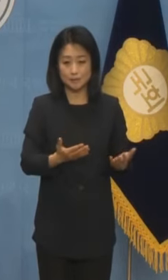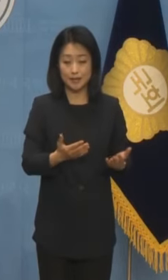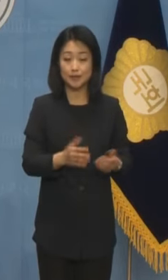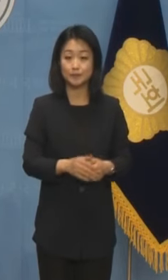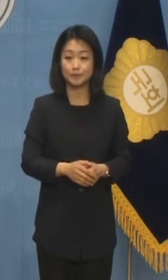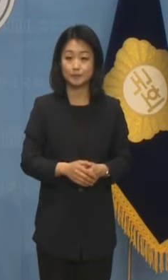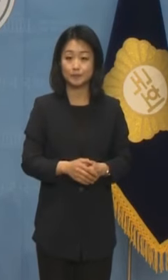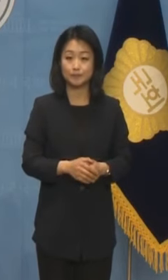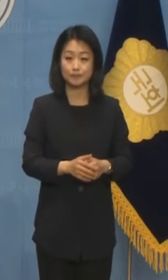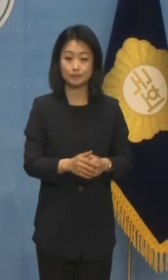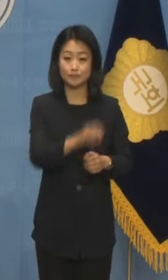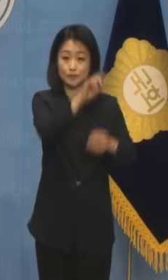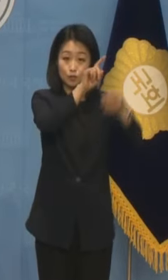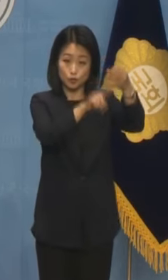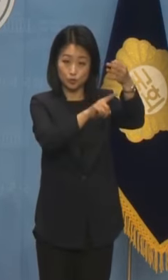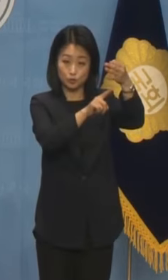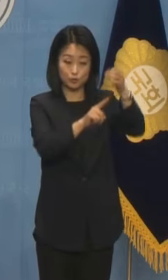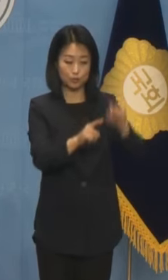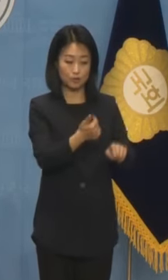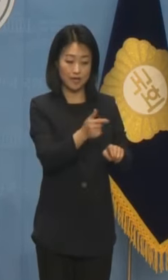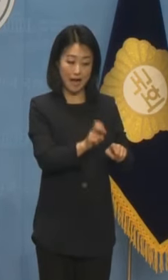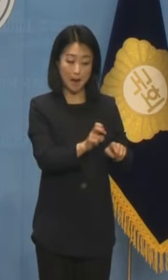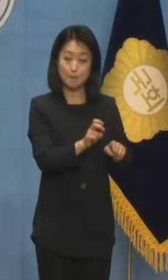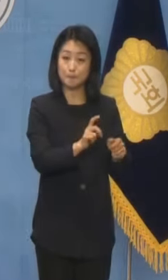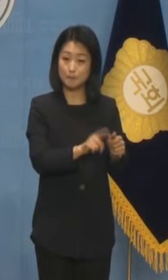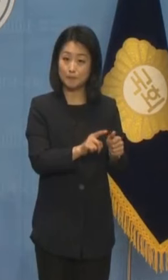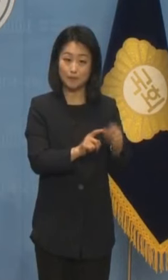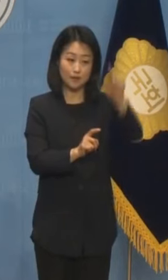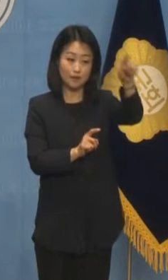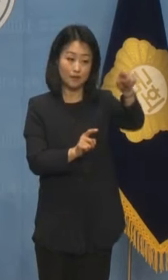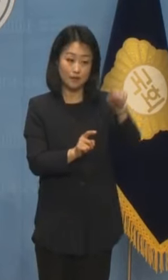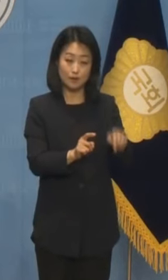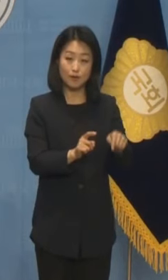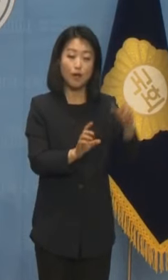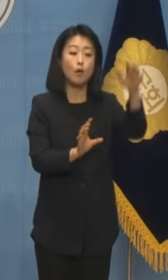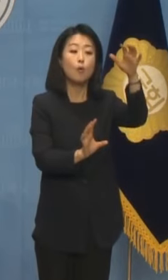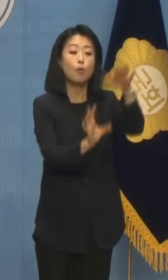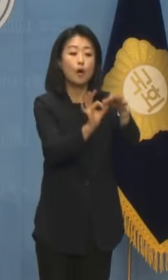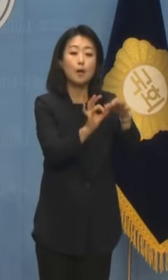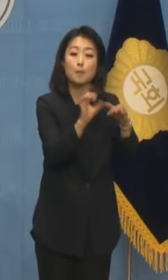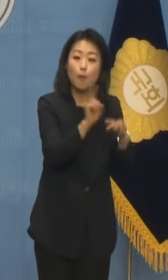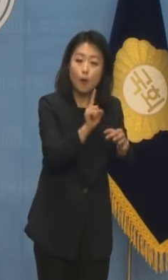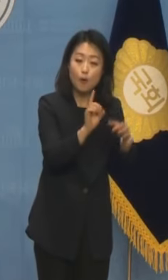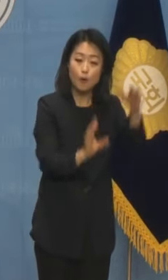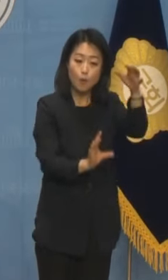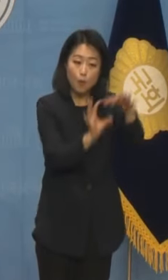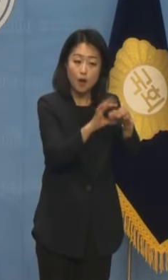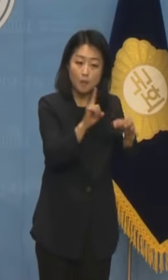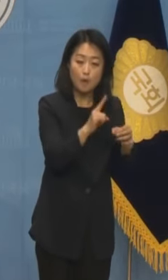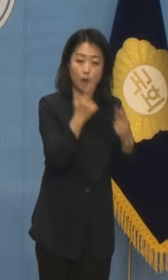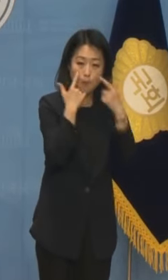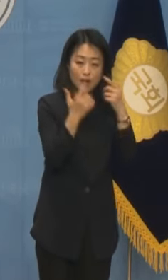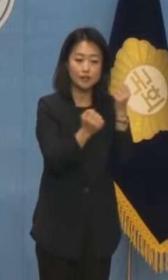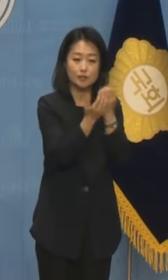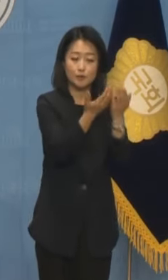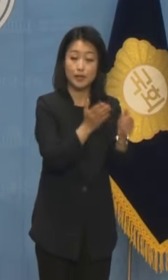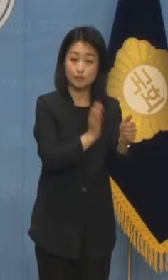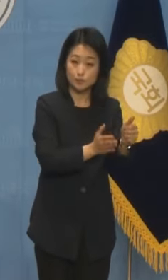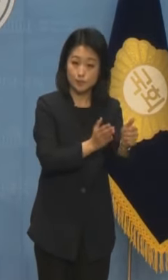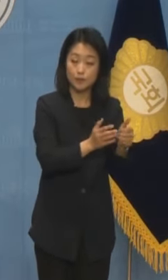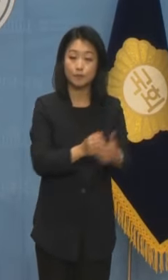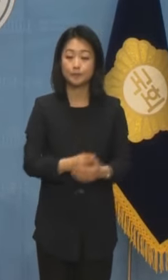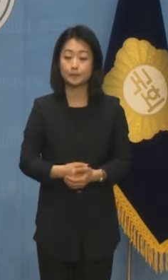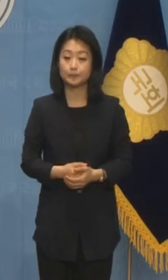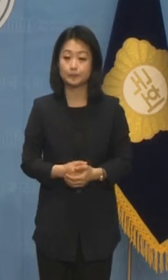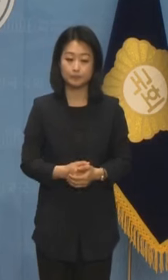대통령과 함성득 교수의 관계에 대해서도 명료한 설명이 필요합니다. 네 채, 물 밑에서